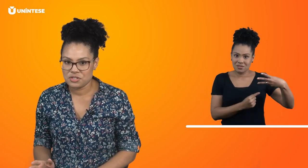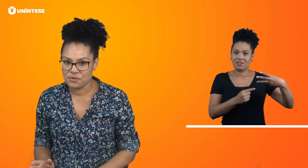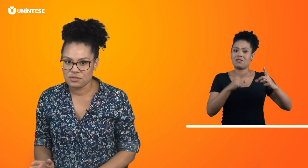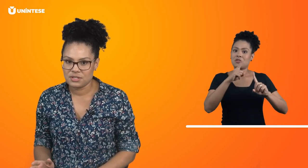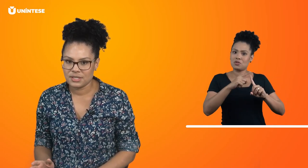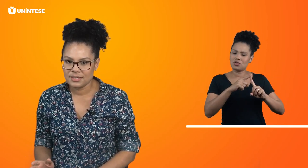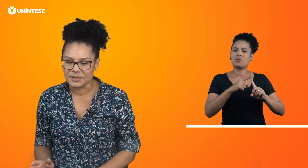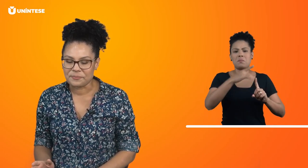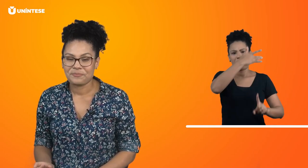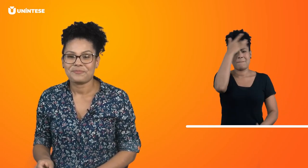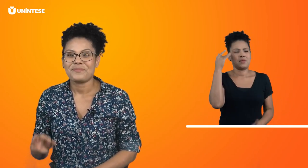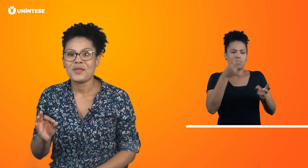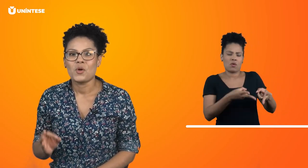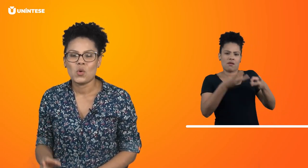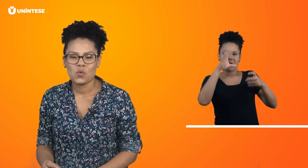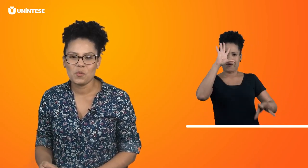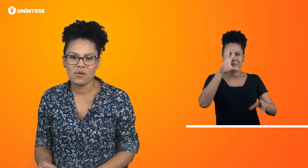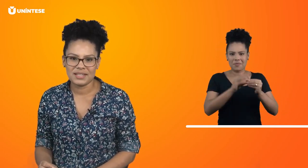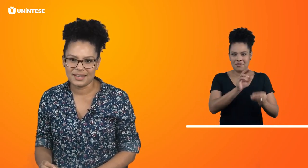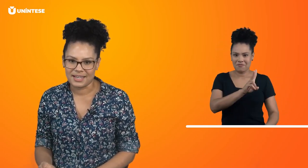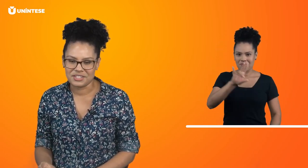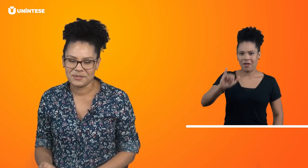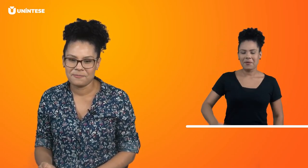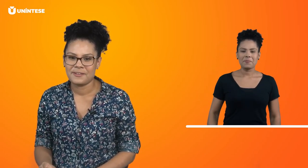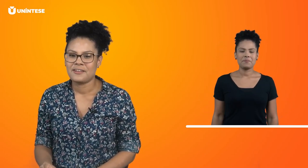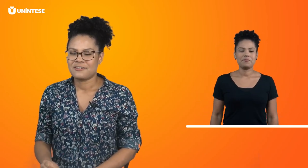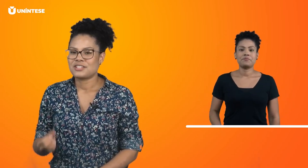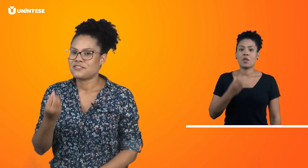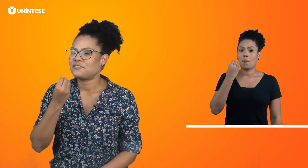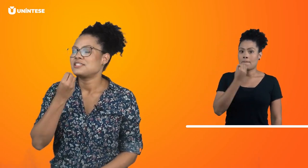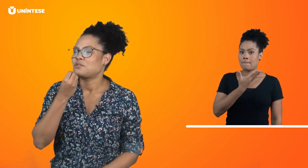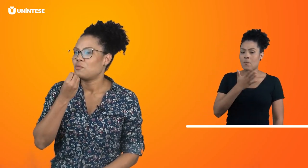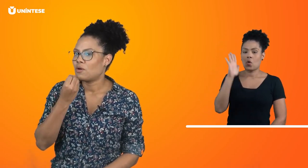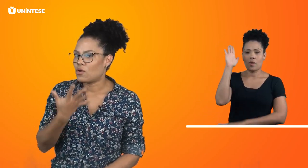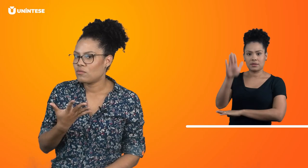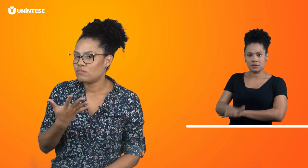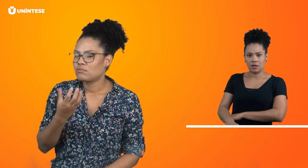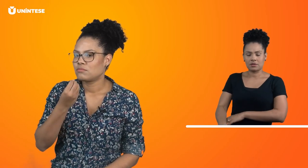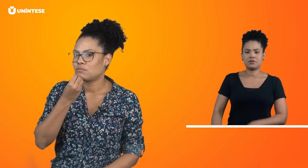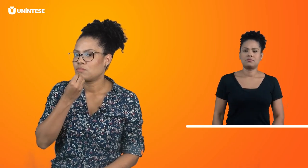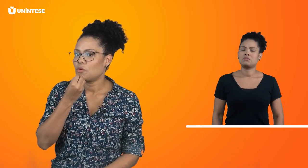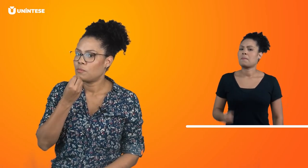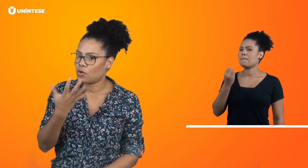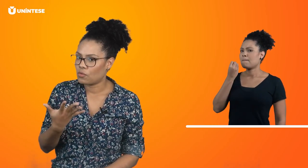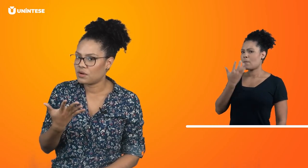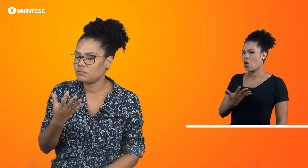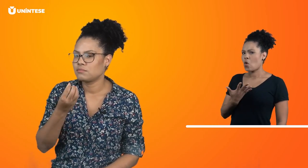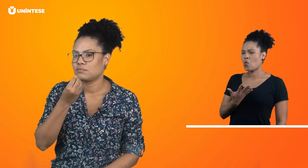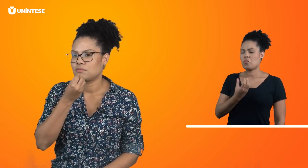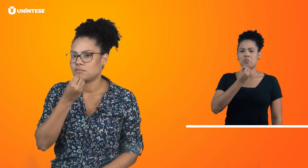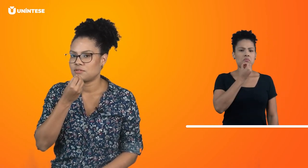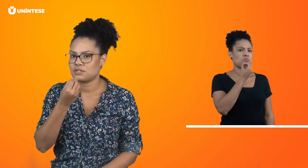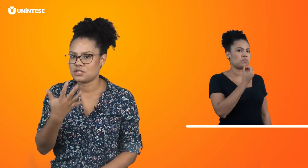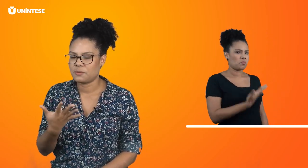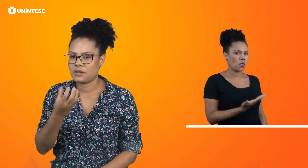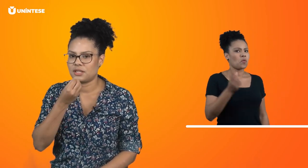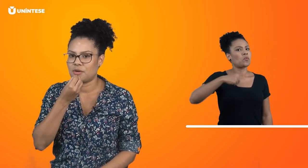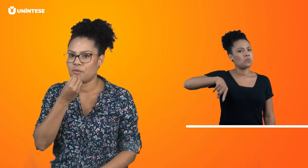vão te entender. O boa tarde, você vai fazer o bom, o boa, que você já aprendeu.